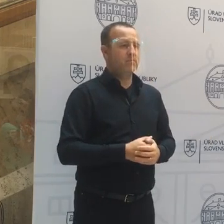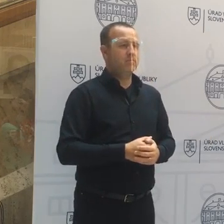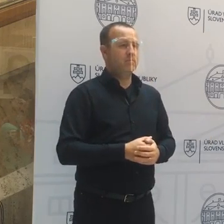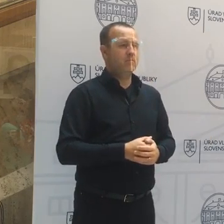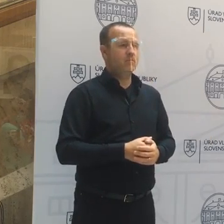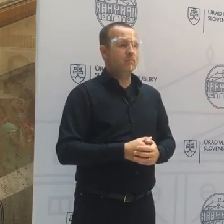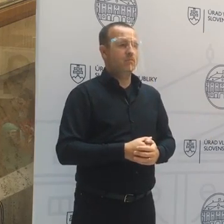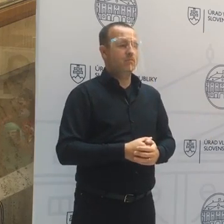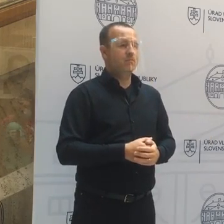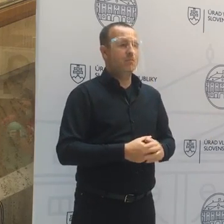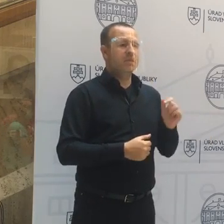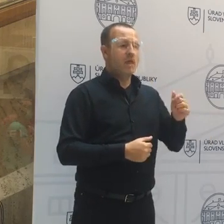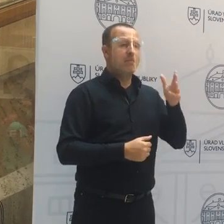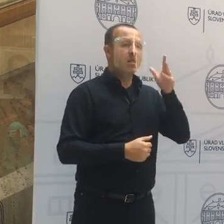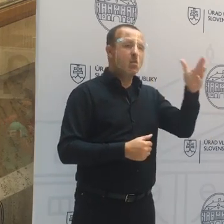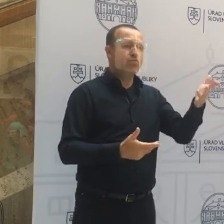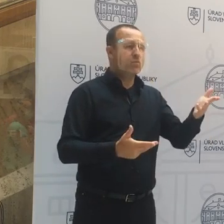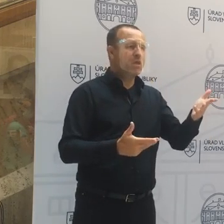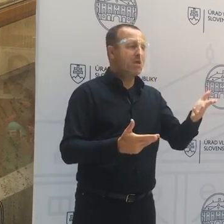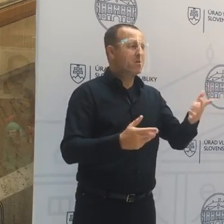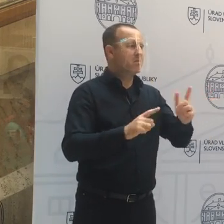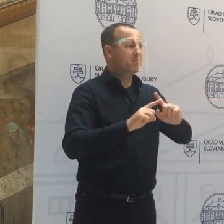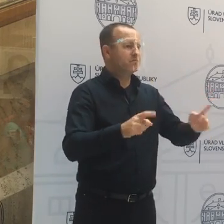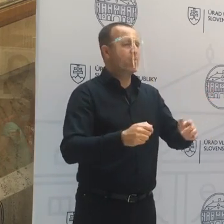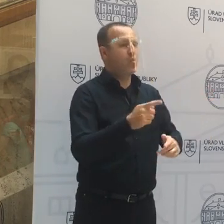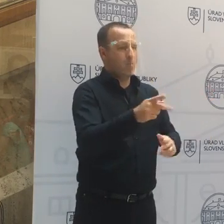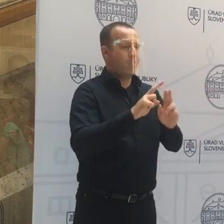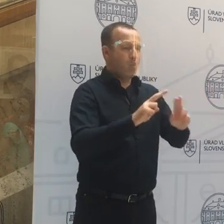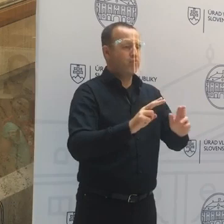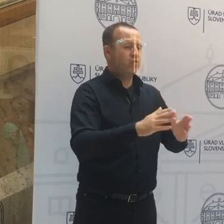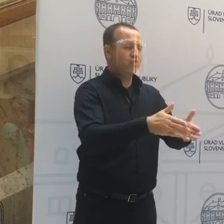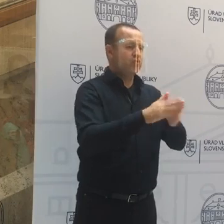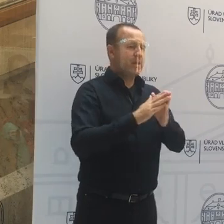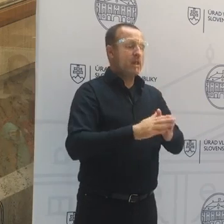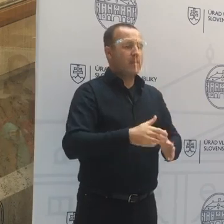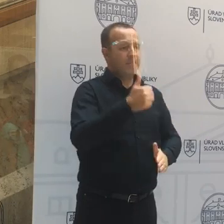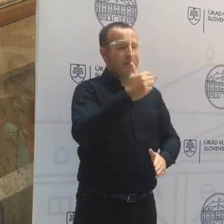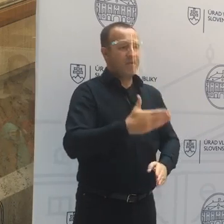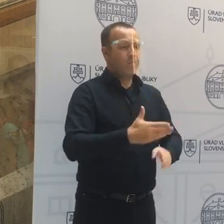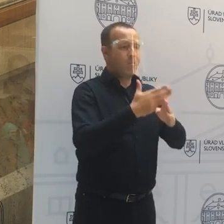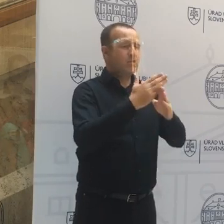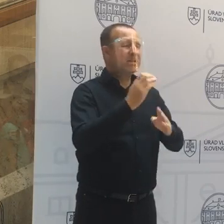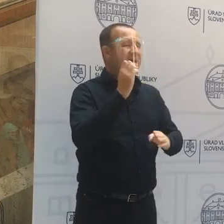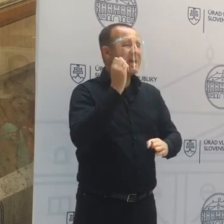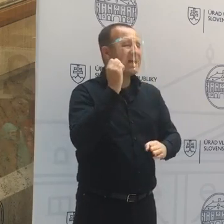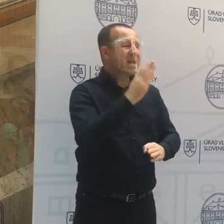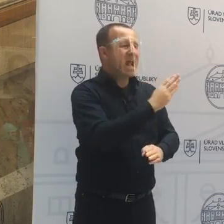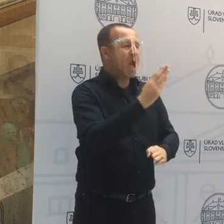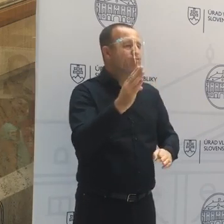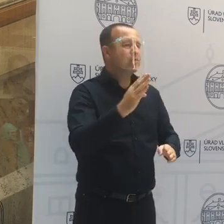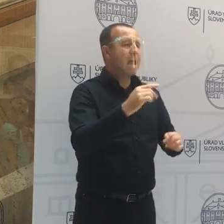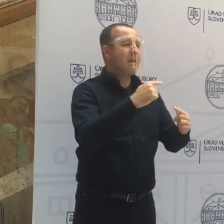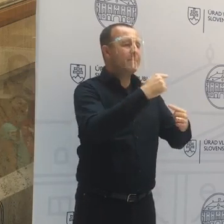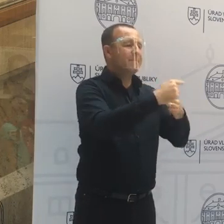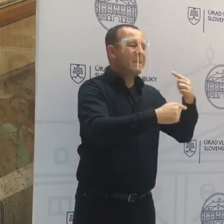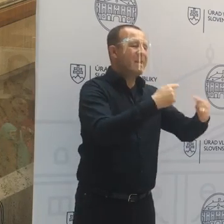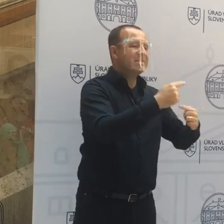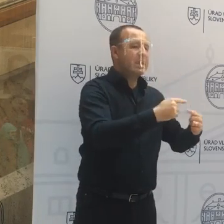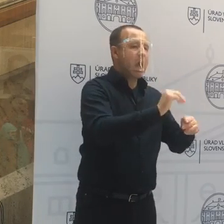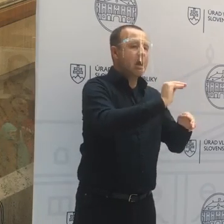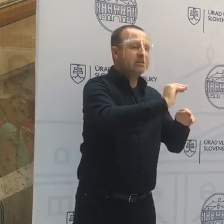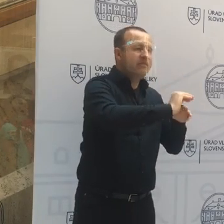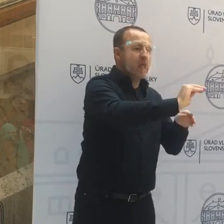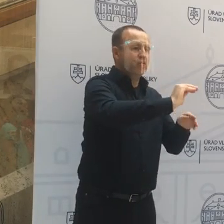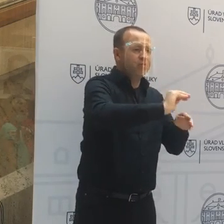Nebudú tam žiadne, pokiaľ... On si môže žiadať o prvú pomoc na každú prevádzku osobične. A